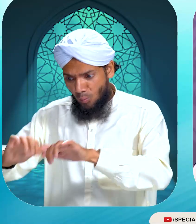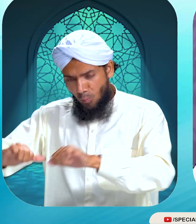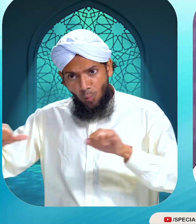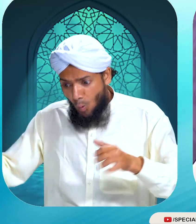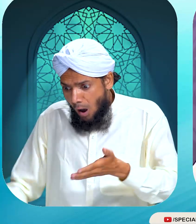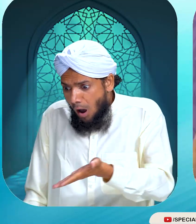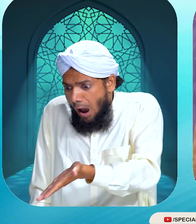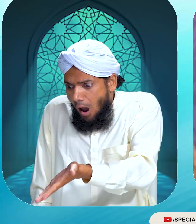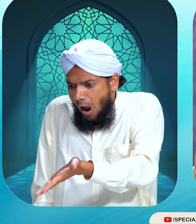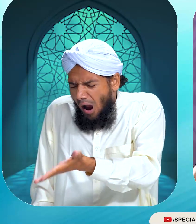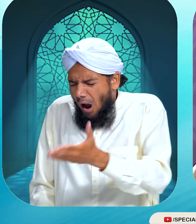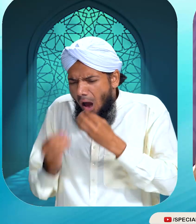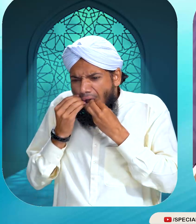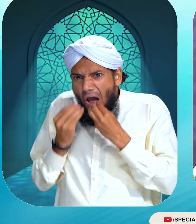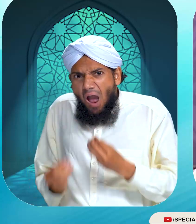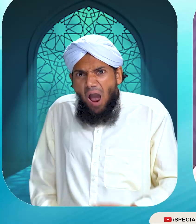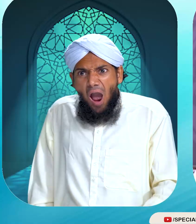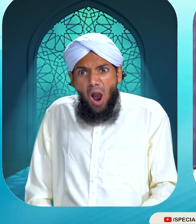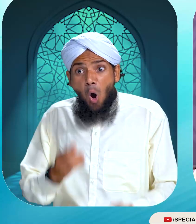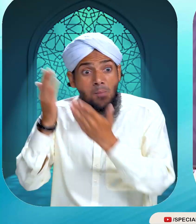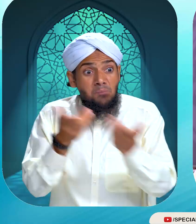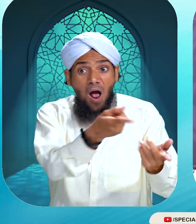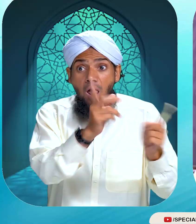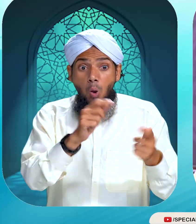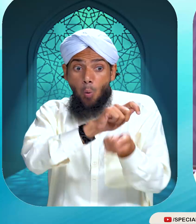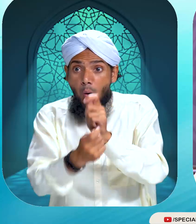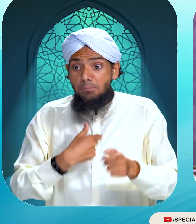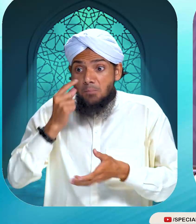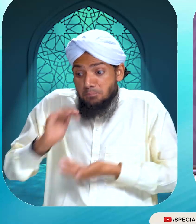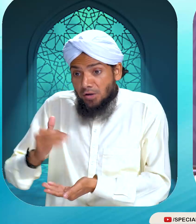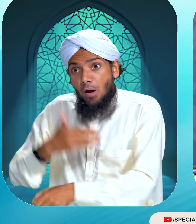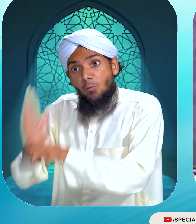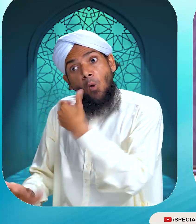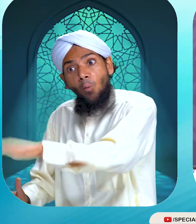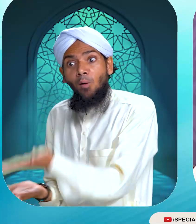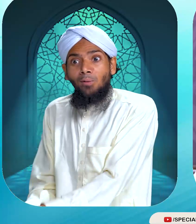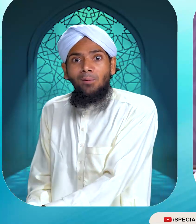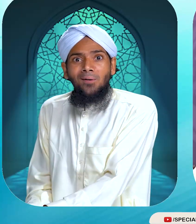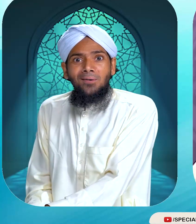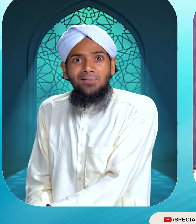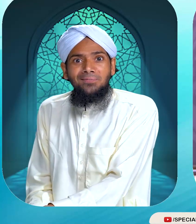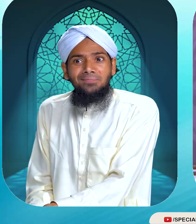جیسے بجلی چمکی تو دیکھا تو وہ جو لاش تھی وہ مہمان کی نہیں تھی وہ ان کے بچے کی تھی